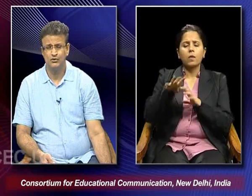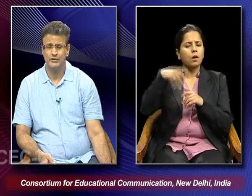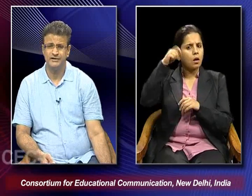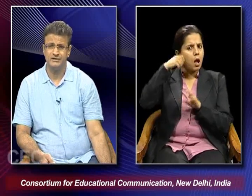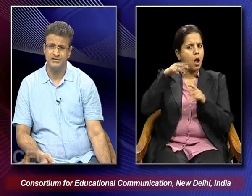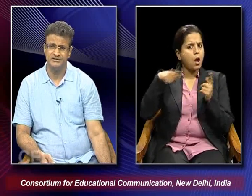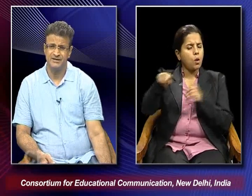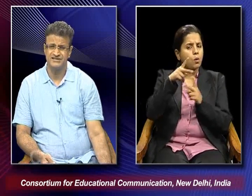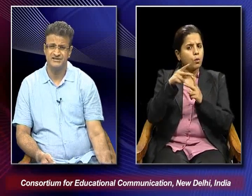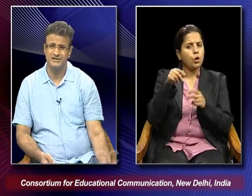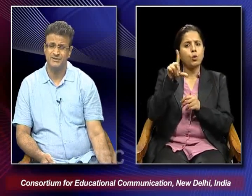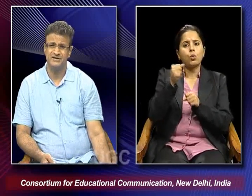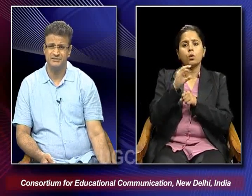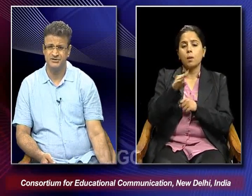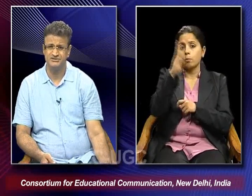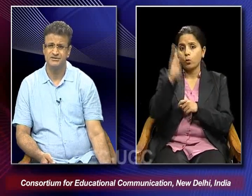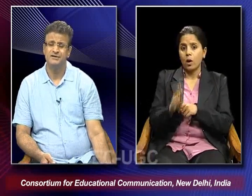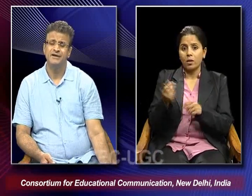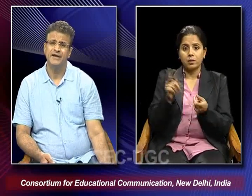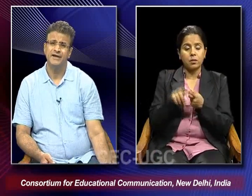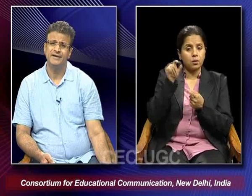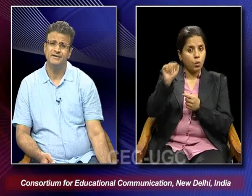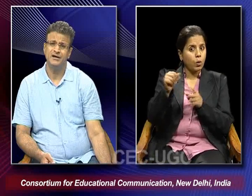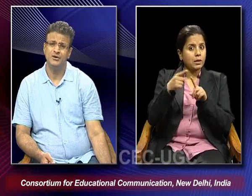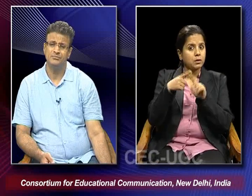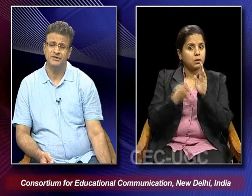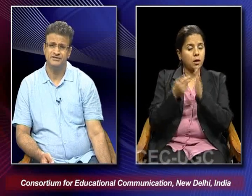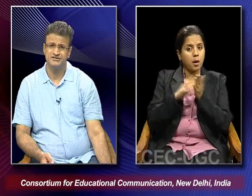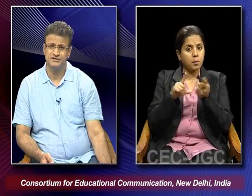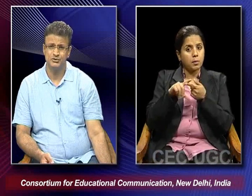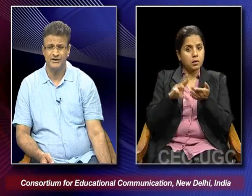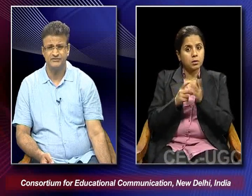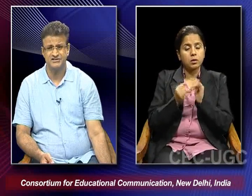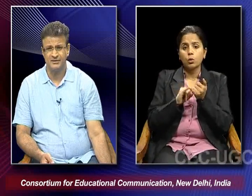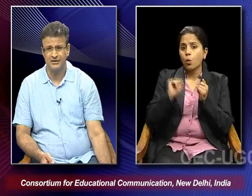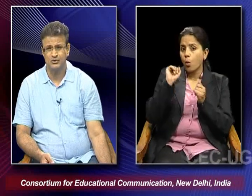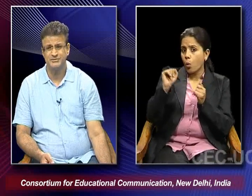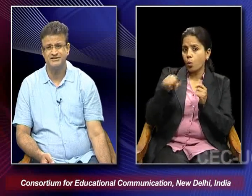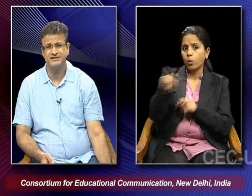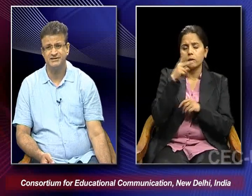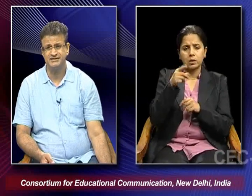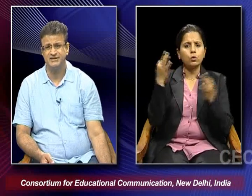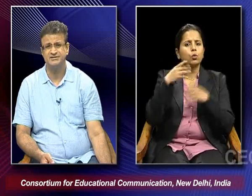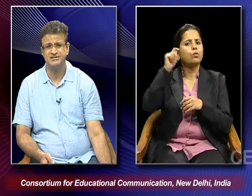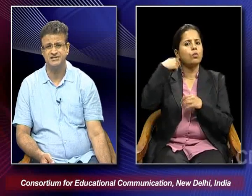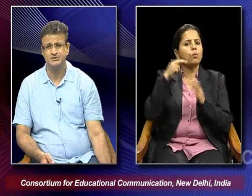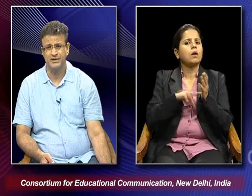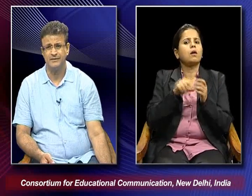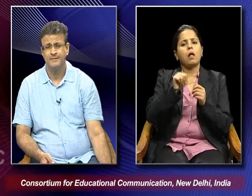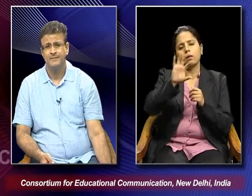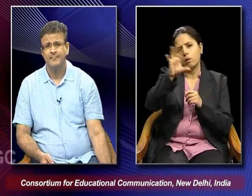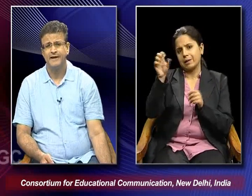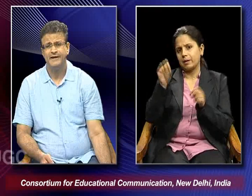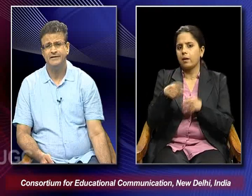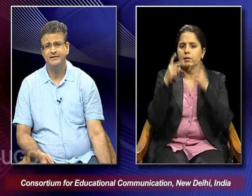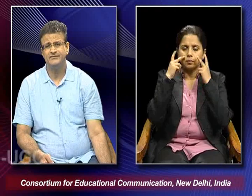novo in Brazil when it emerged and how this new kind of a cinema could be seen in the other countries as well.